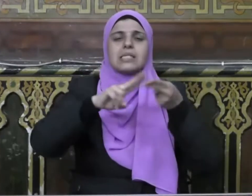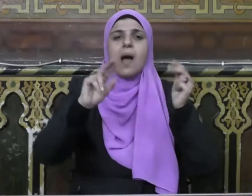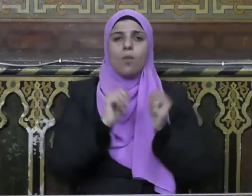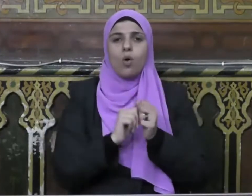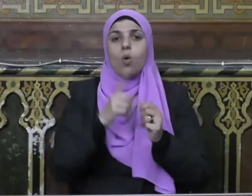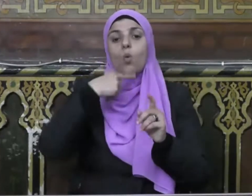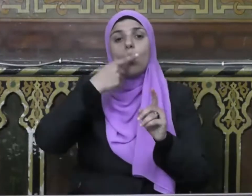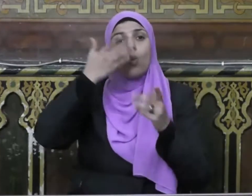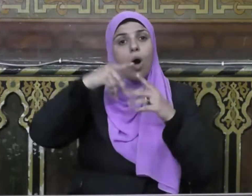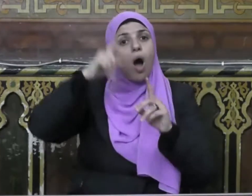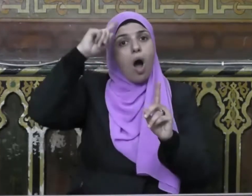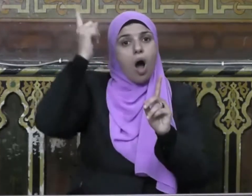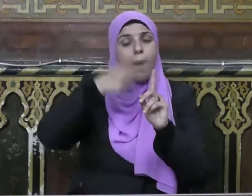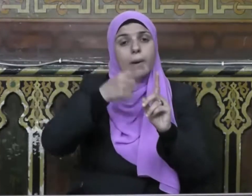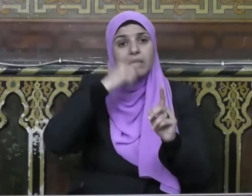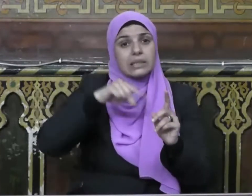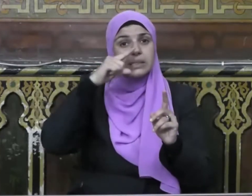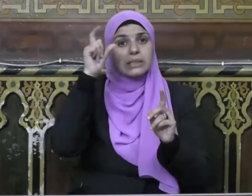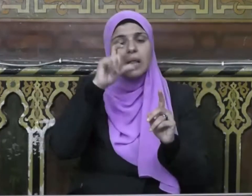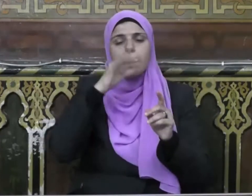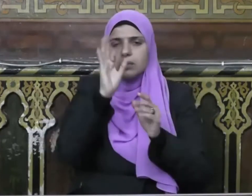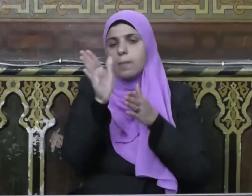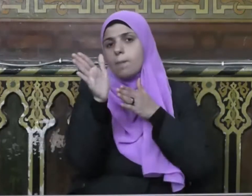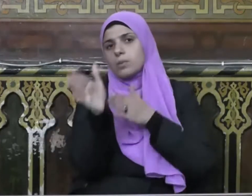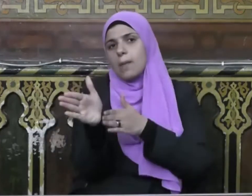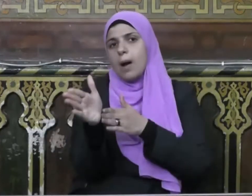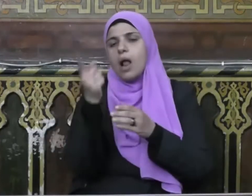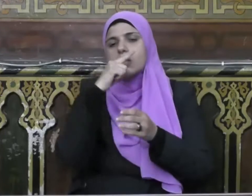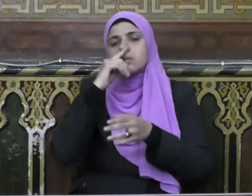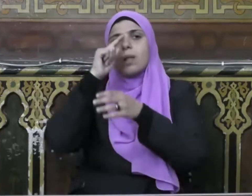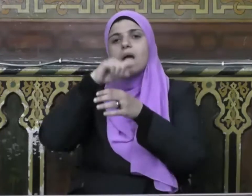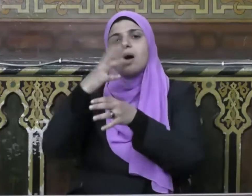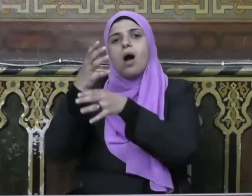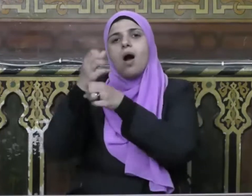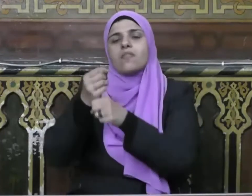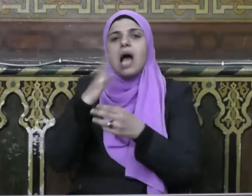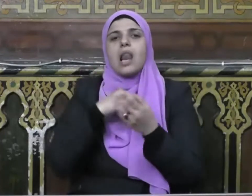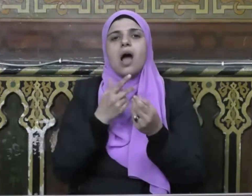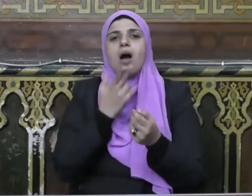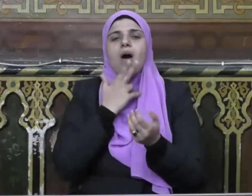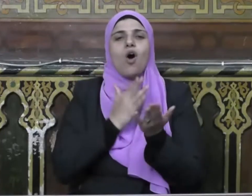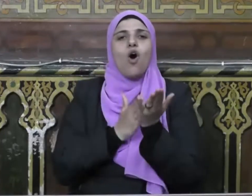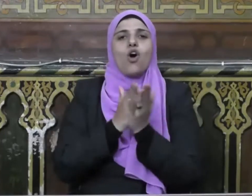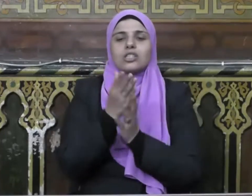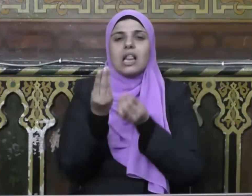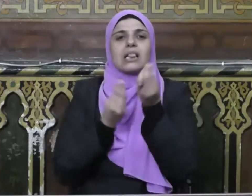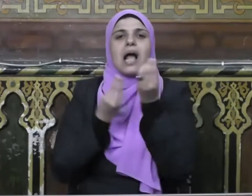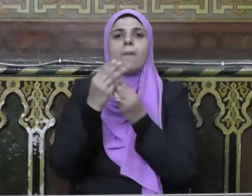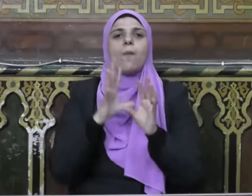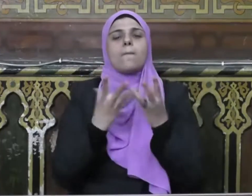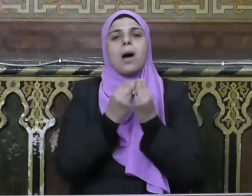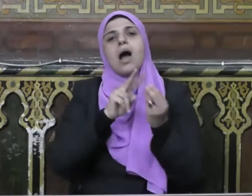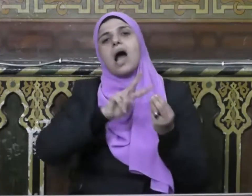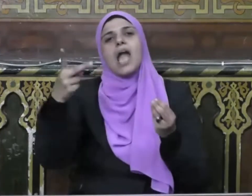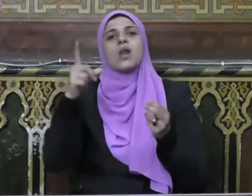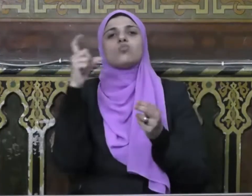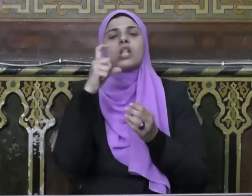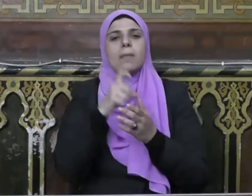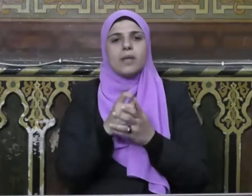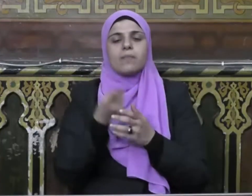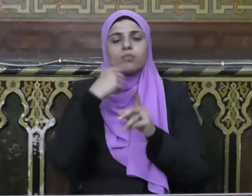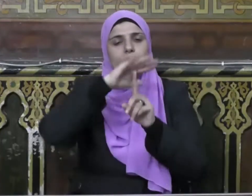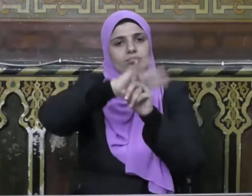ولقد أمر الإسلام أتباعه بالمحافظة على حسن معاملة غير المسلمين